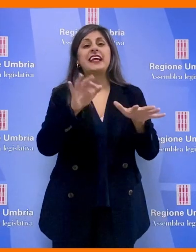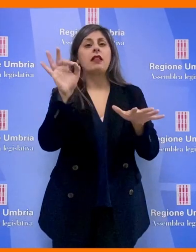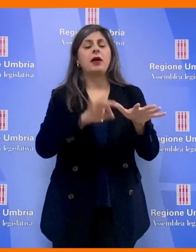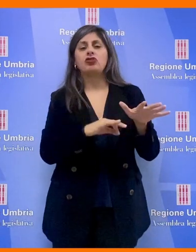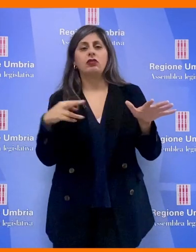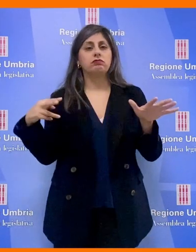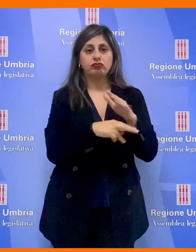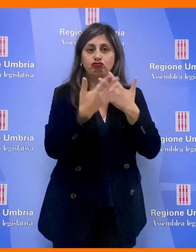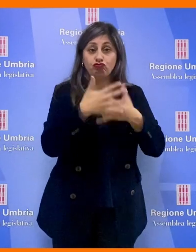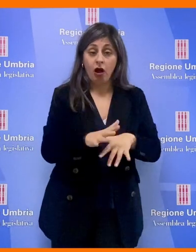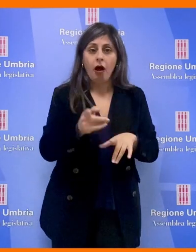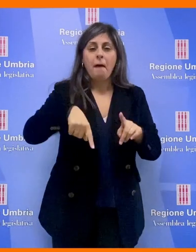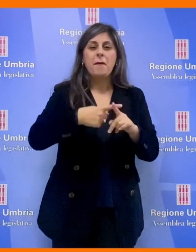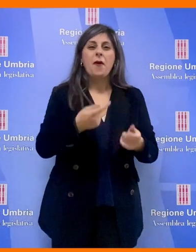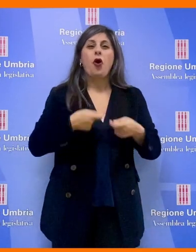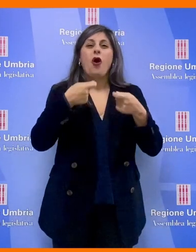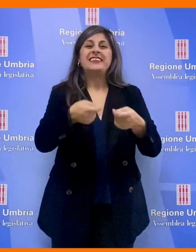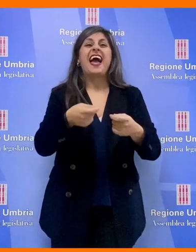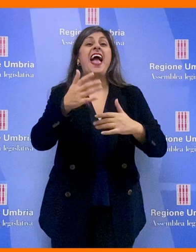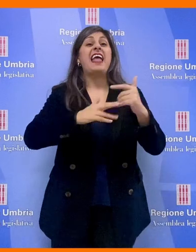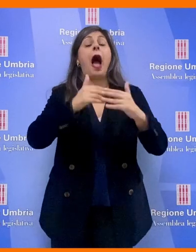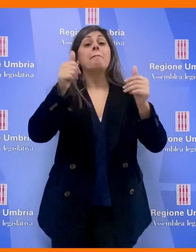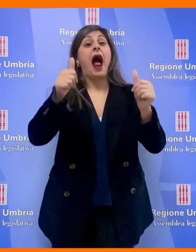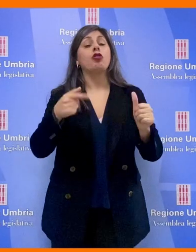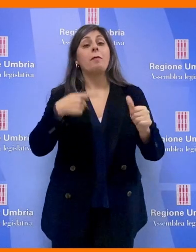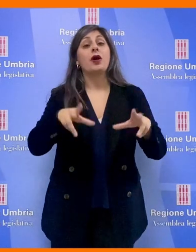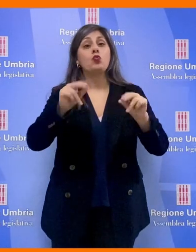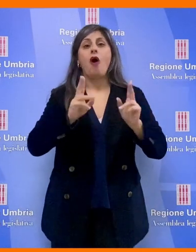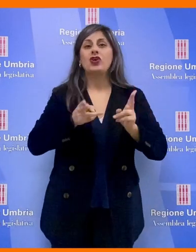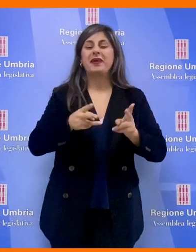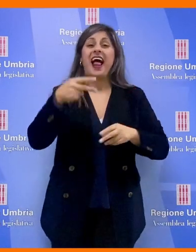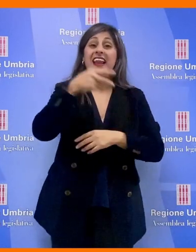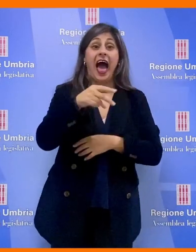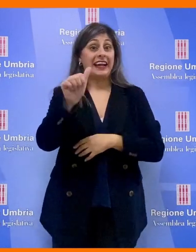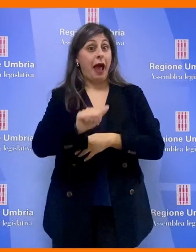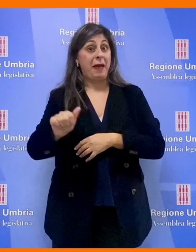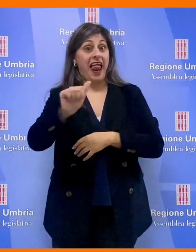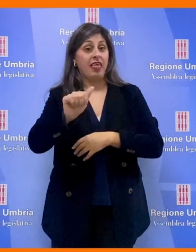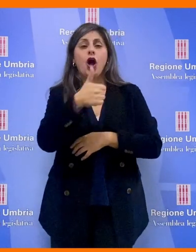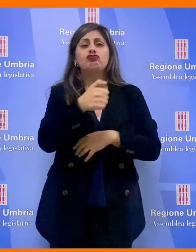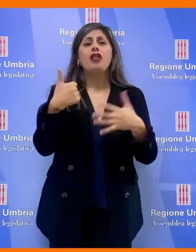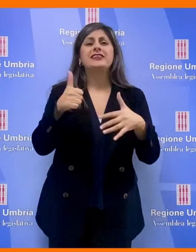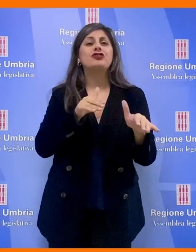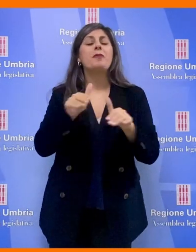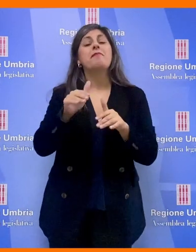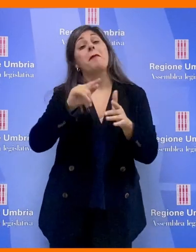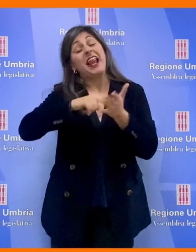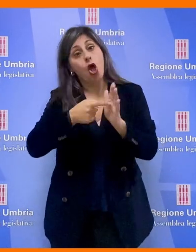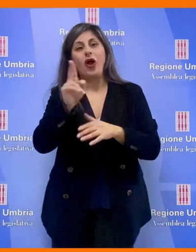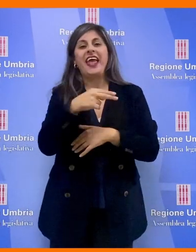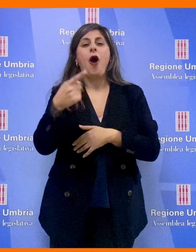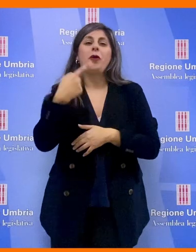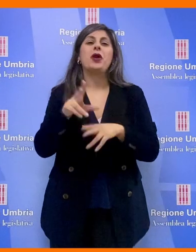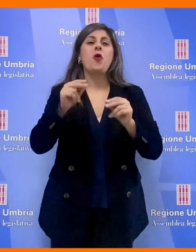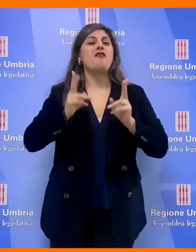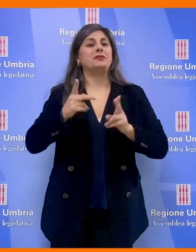60%, la consegna dell'appalto per il nuovo ospedale di Narnia-Meglia, i 116 milioni di euro trovati per il